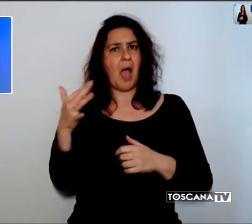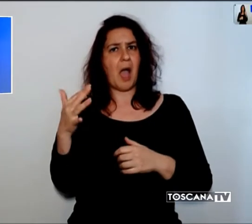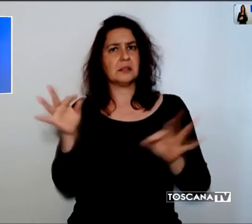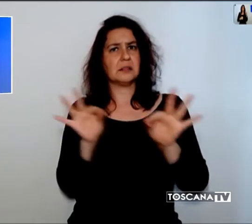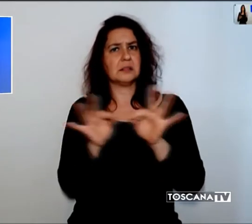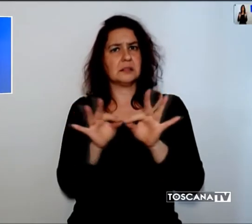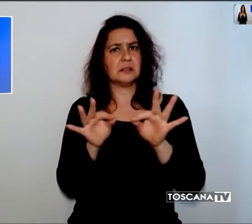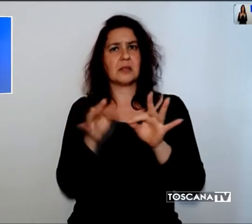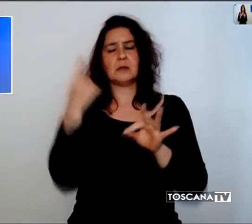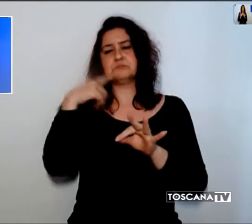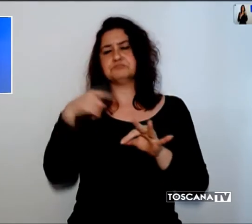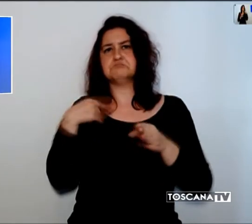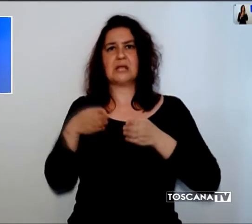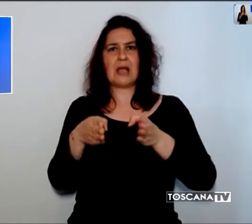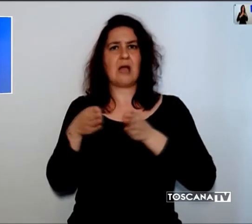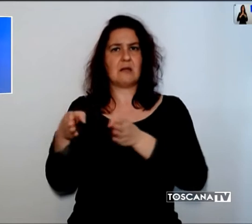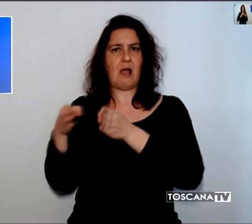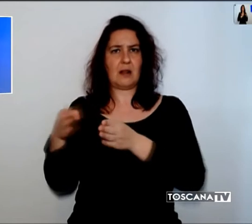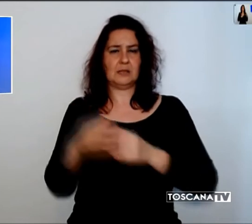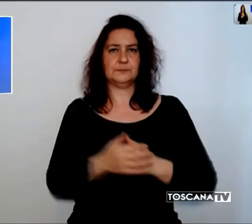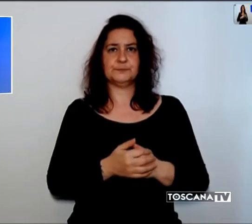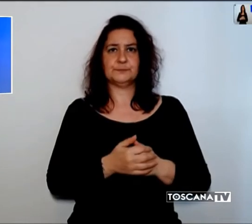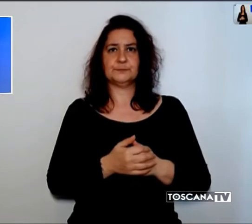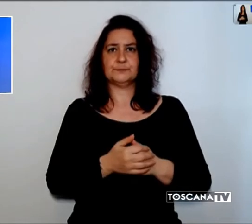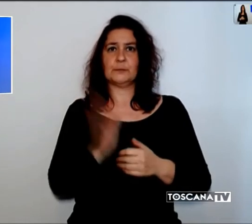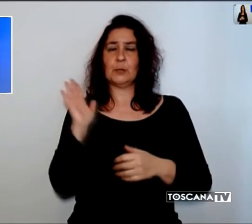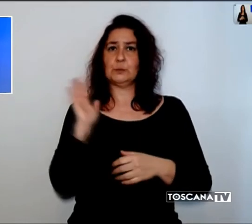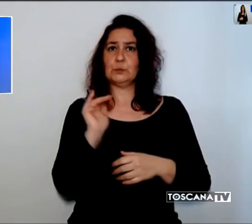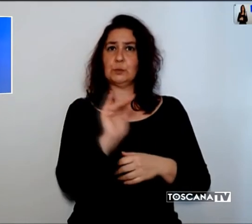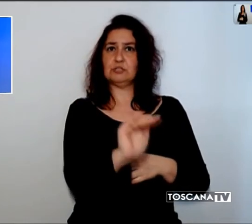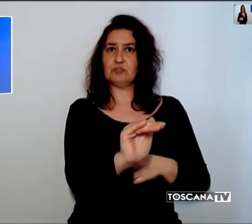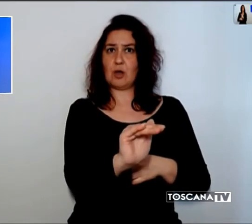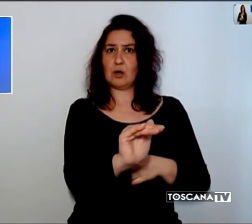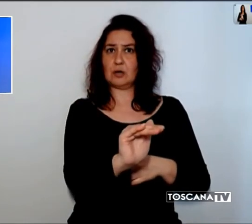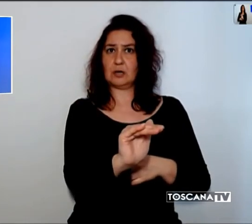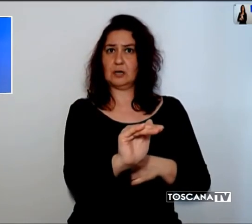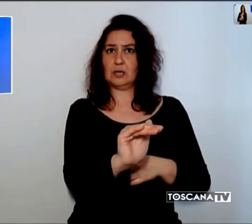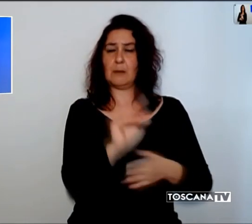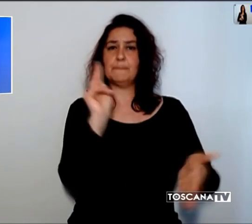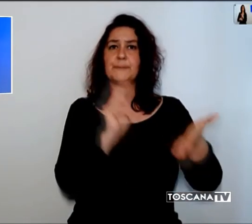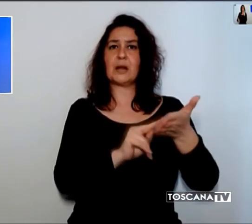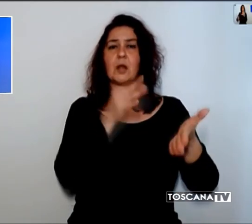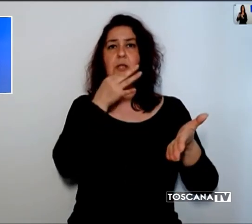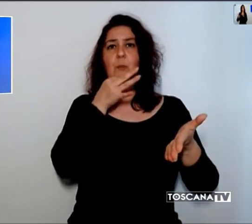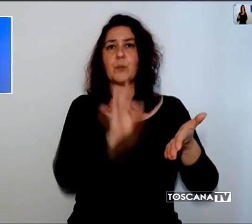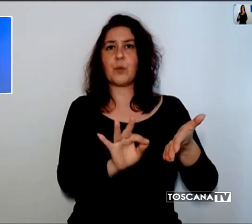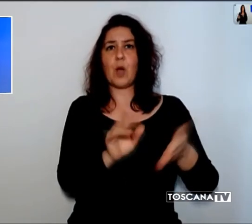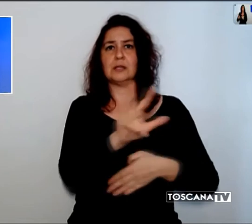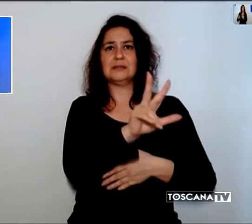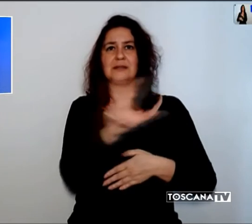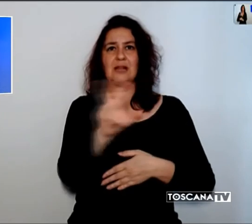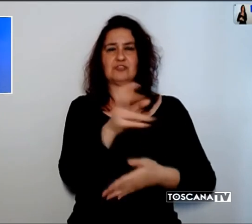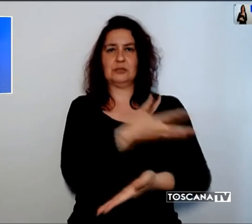prenotazione. Ogni giorno nei presidi territoriali di Firenze sono prenotabili circa 300 prelievi.